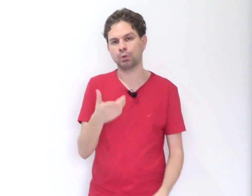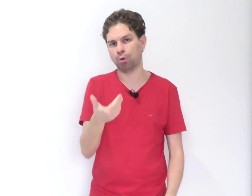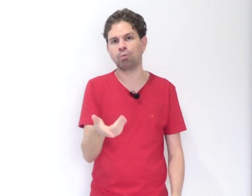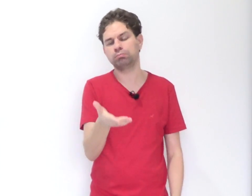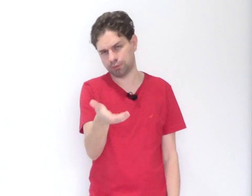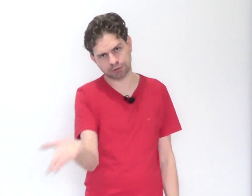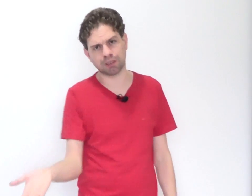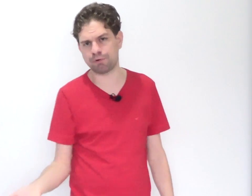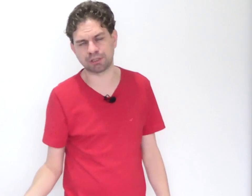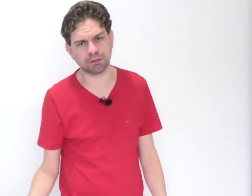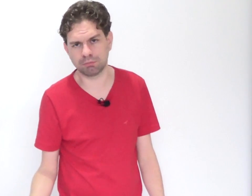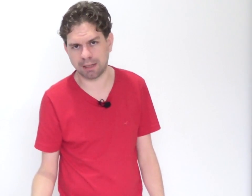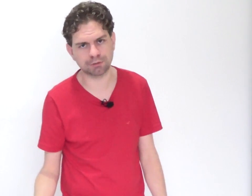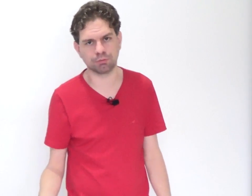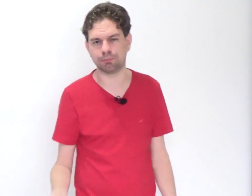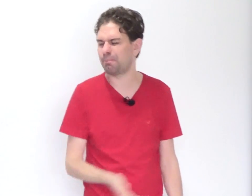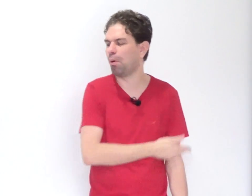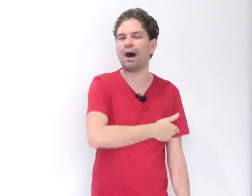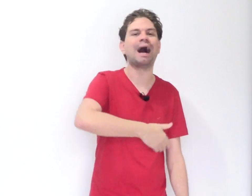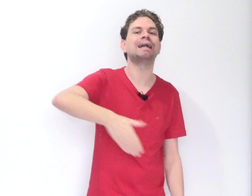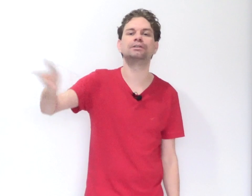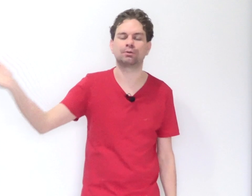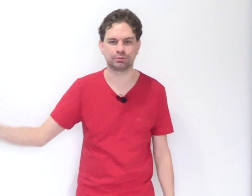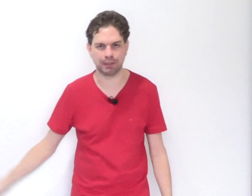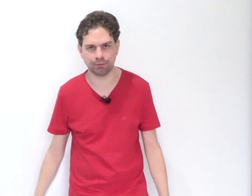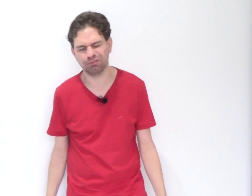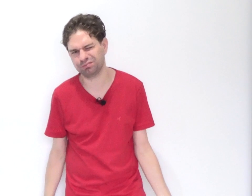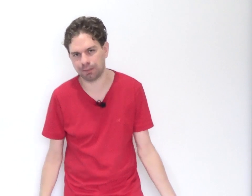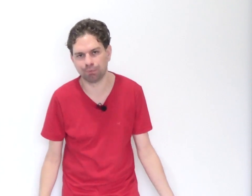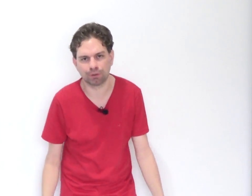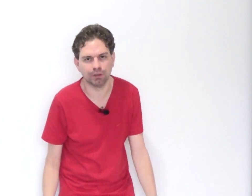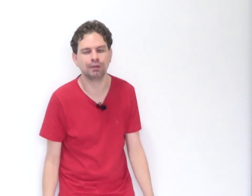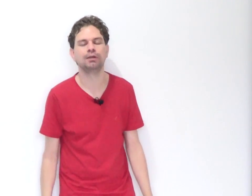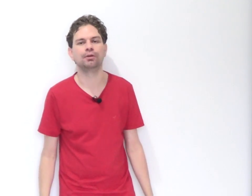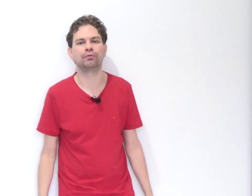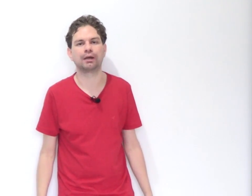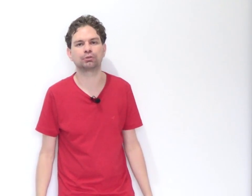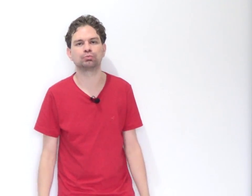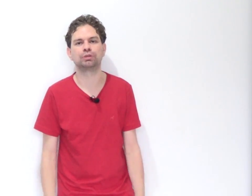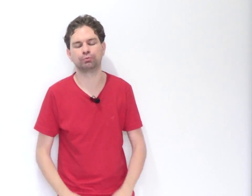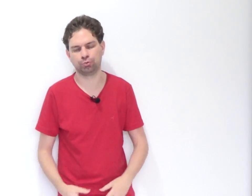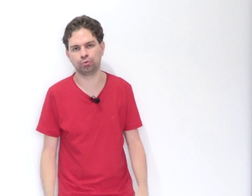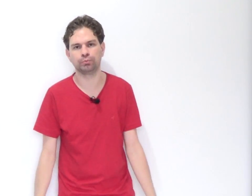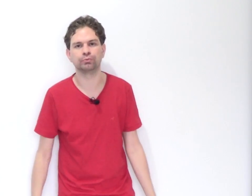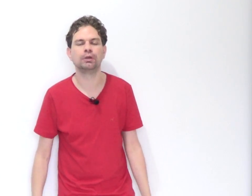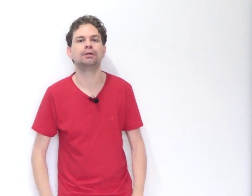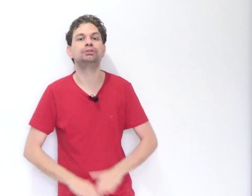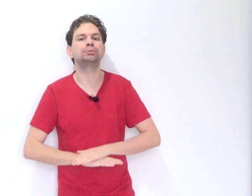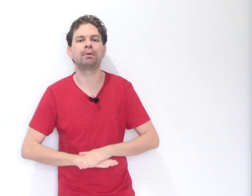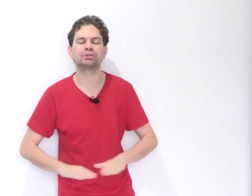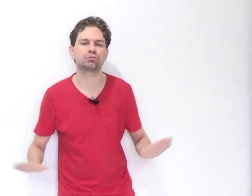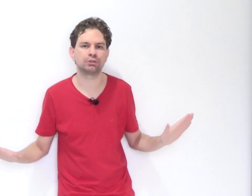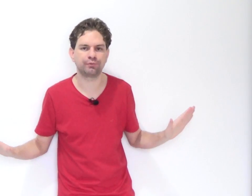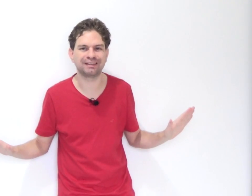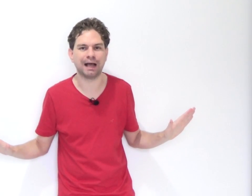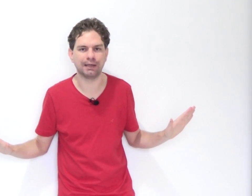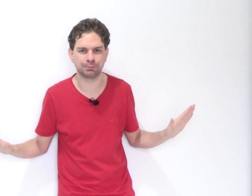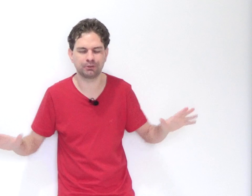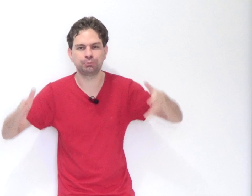Ou o caso do lava jato é um clássico, né? Uma porrada de acusado. Não tem por que eu ficar juntando todo mundo. Disposições finais pra gente